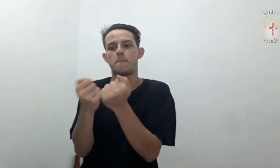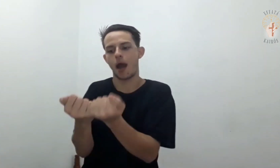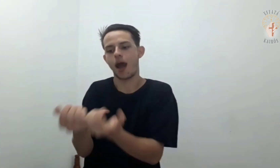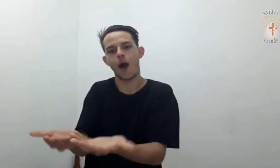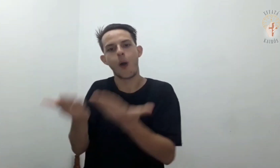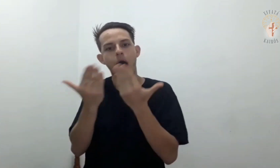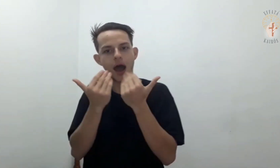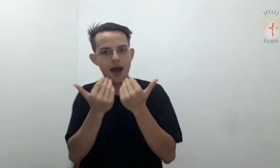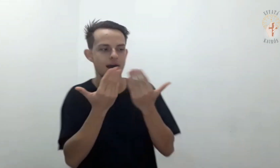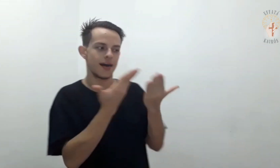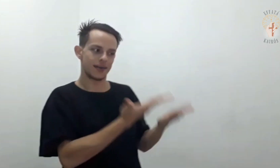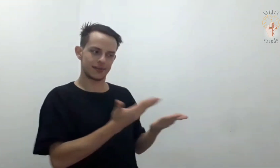em pães.